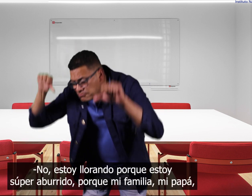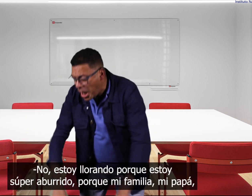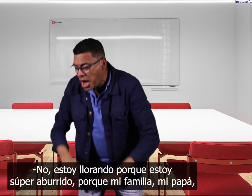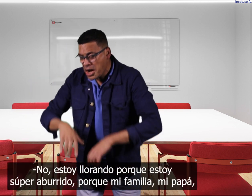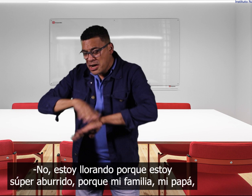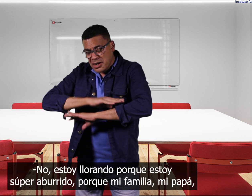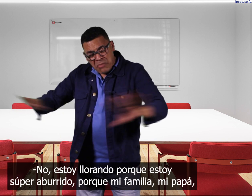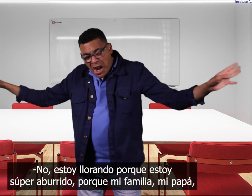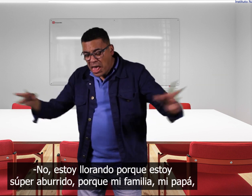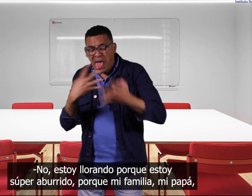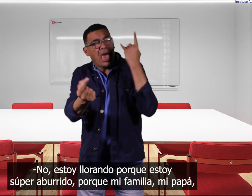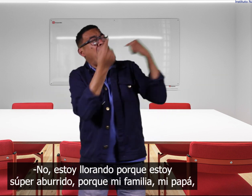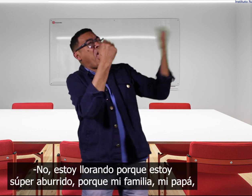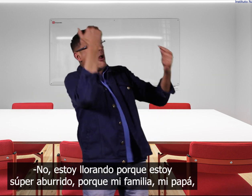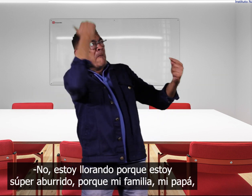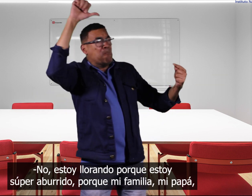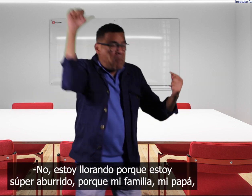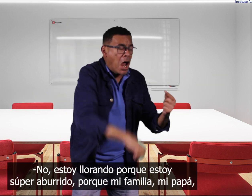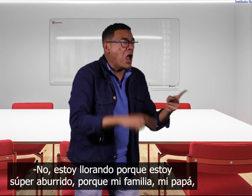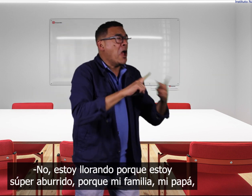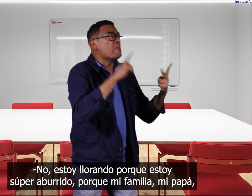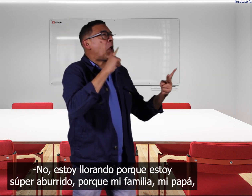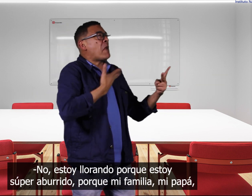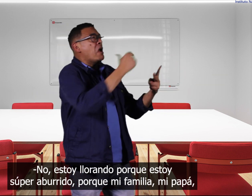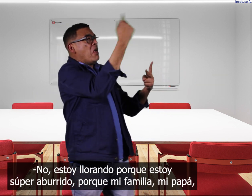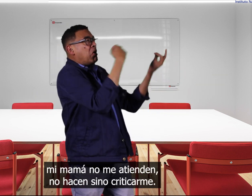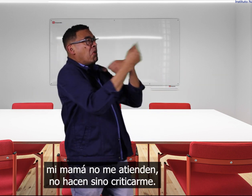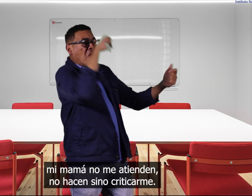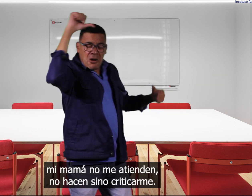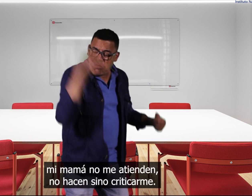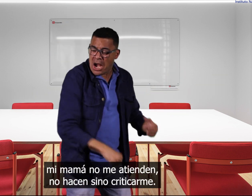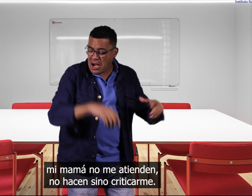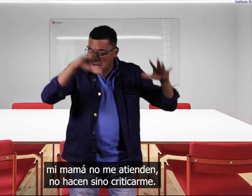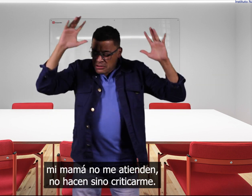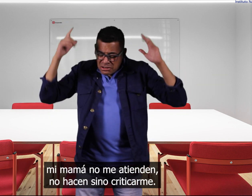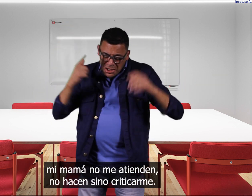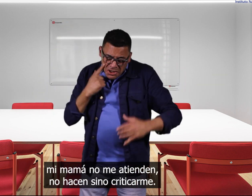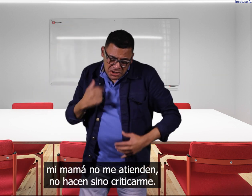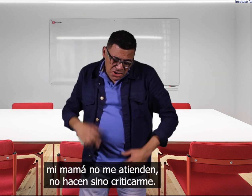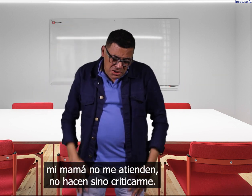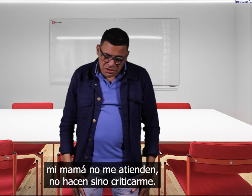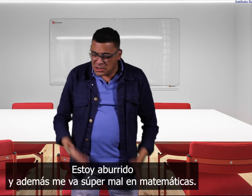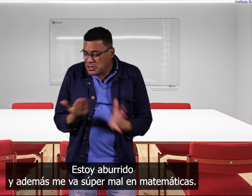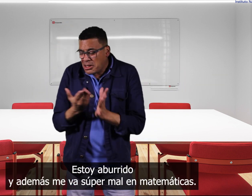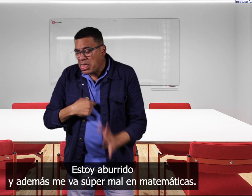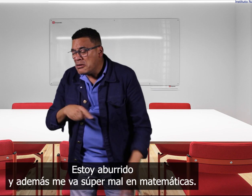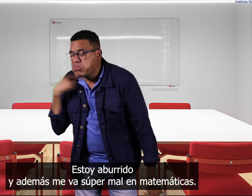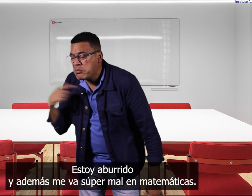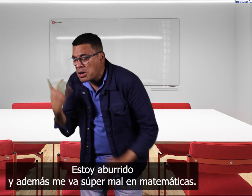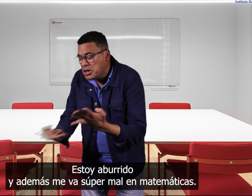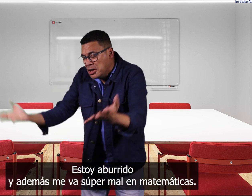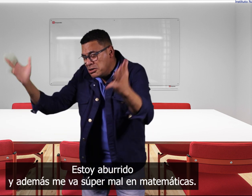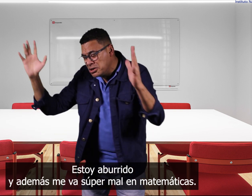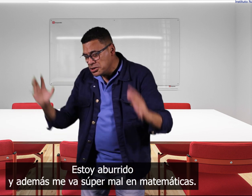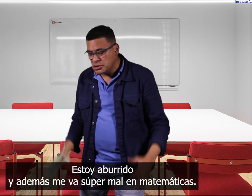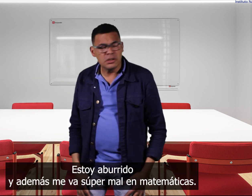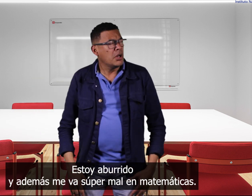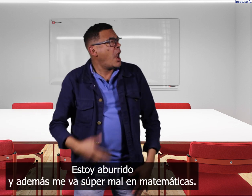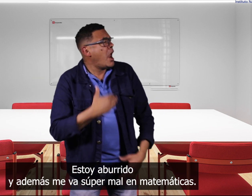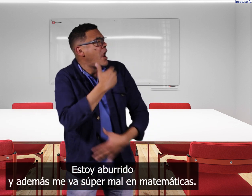llorando es porque estoy súper aburrido porque mi familia mi papá mi mamá no me atiende no hacen sino criticarme estoy aburrido y además me va súper mal